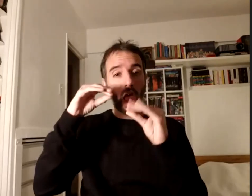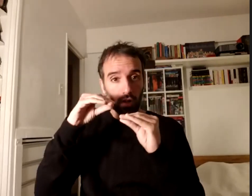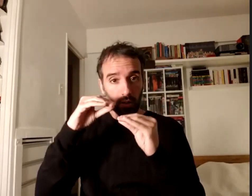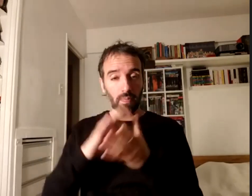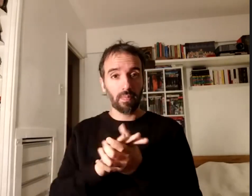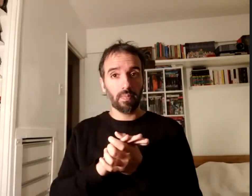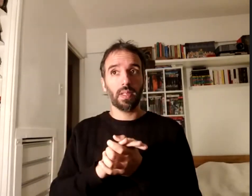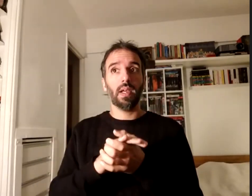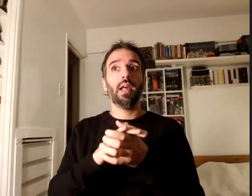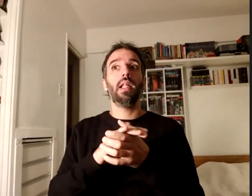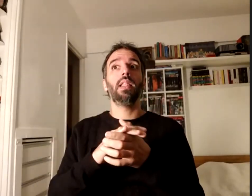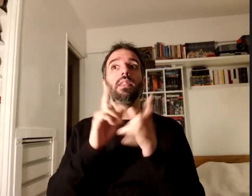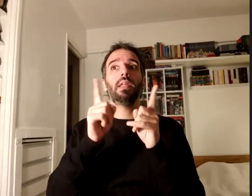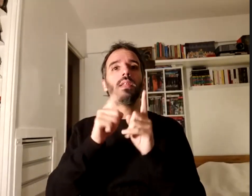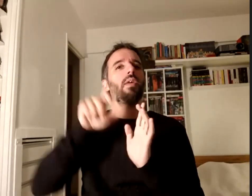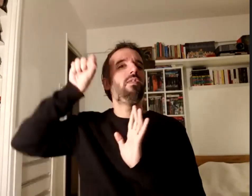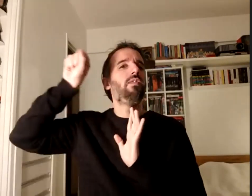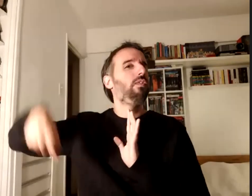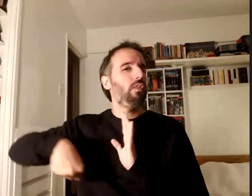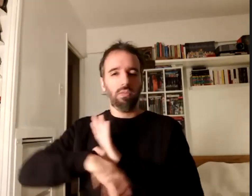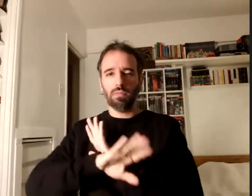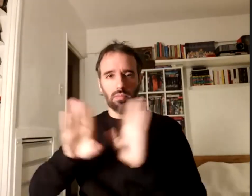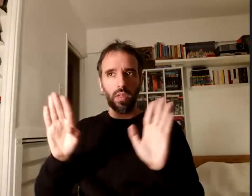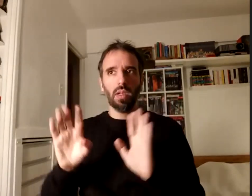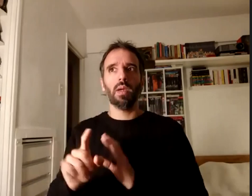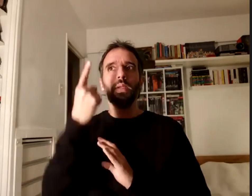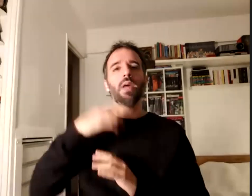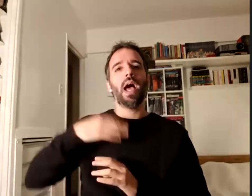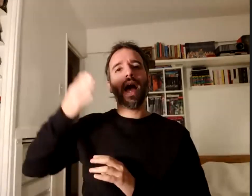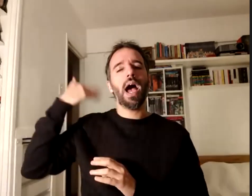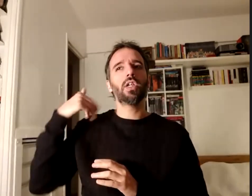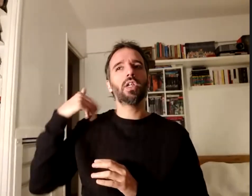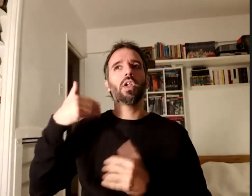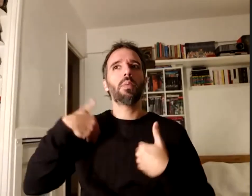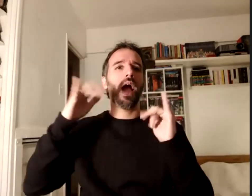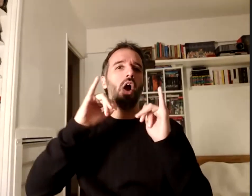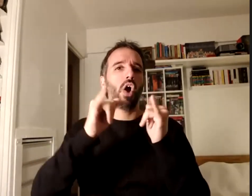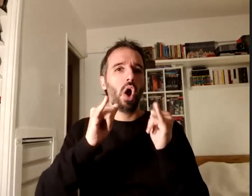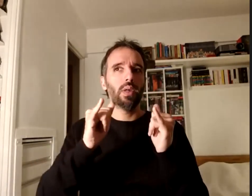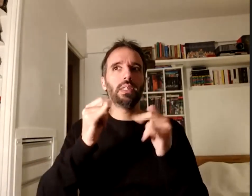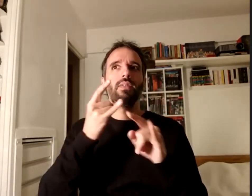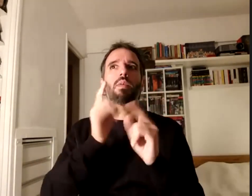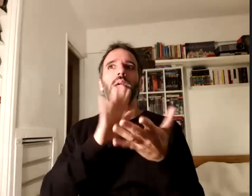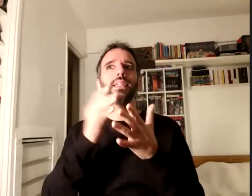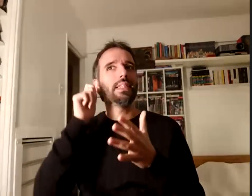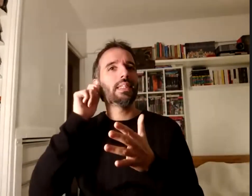quedaba bola los primeros años yo era más joven y estaba cercano elevado a mis compañeros ingresados